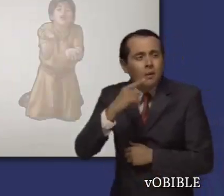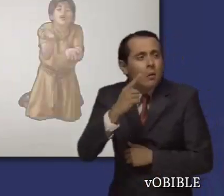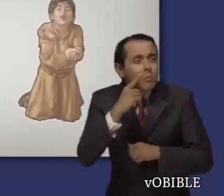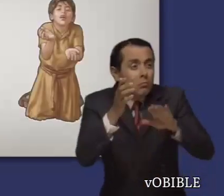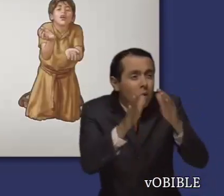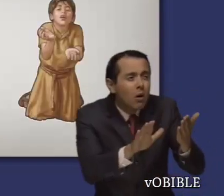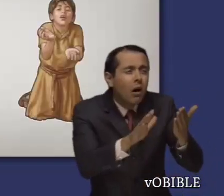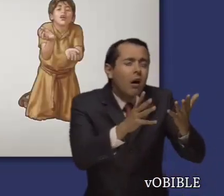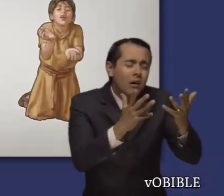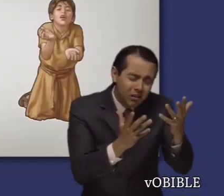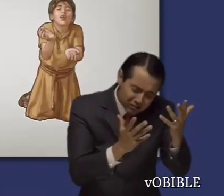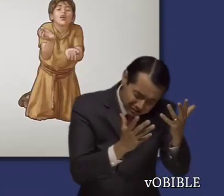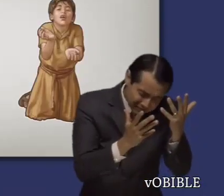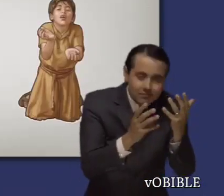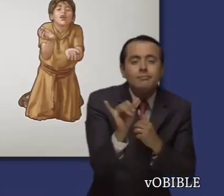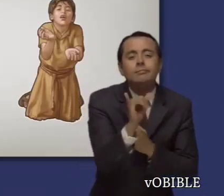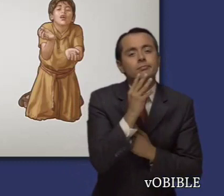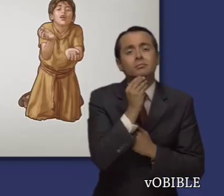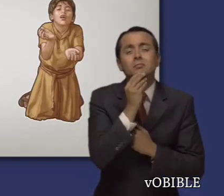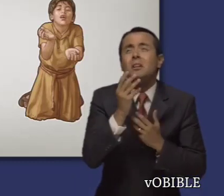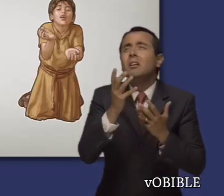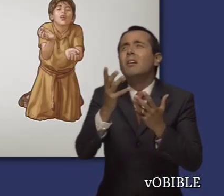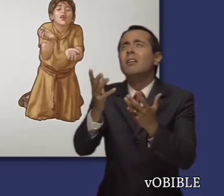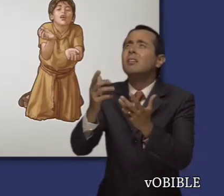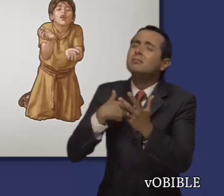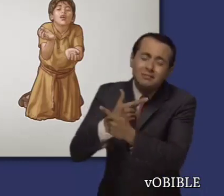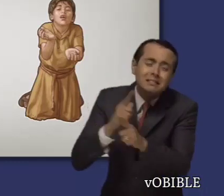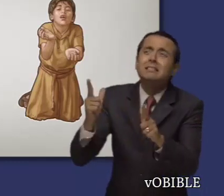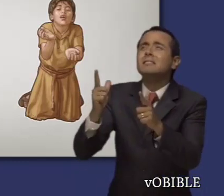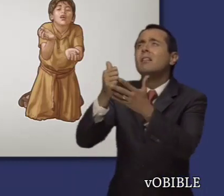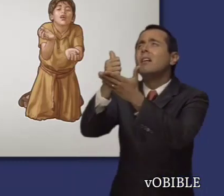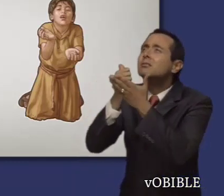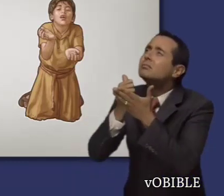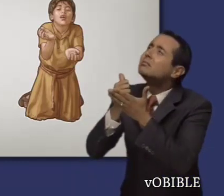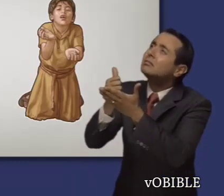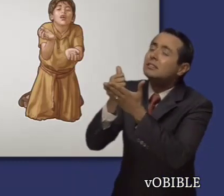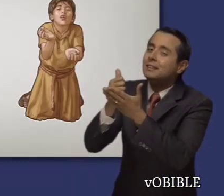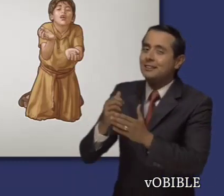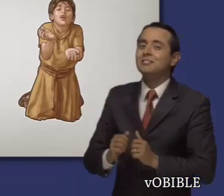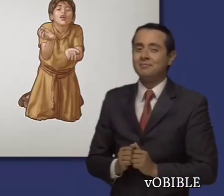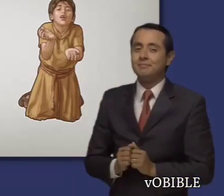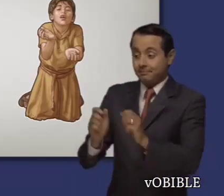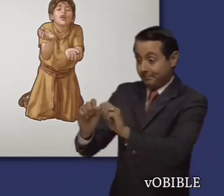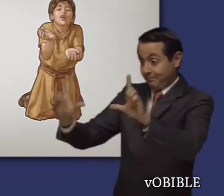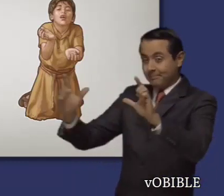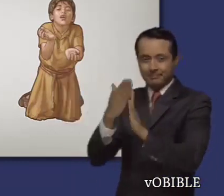Jeremías los compara a huérfanos de padre que suplican humildemente a Jehová que les tenga misericordia y los salve.